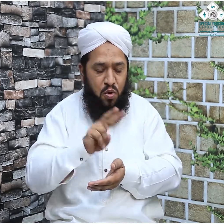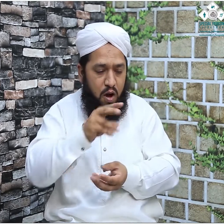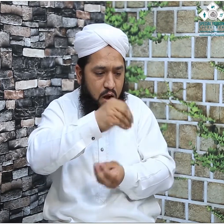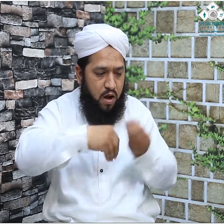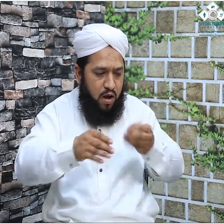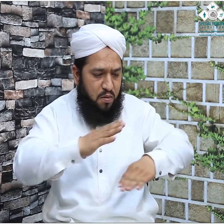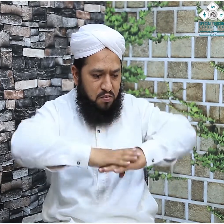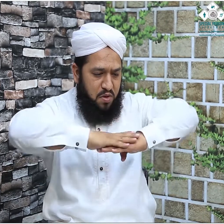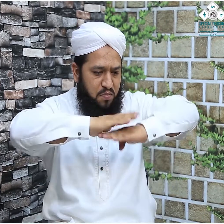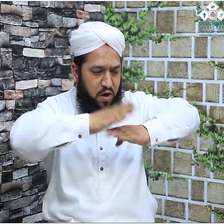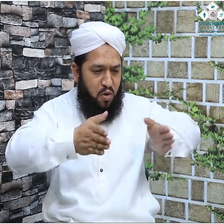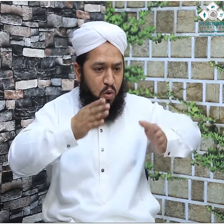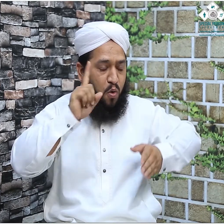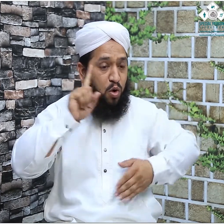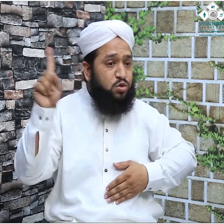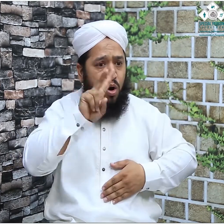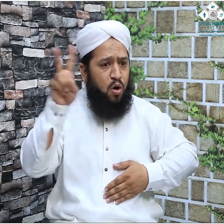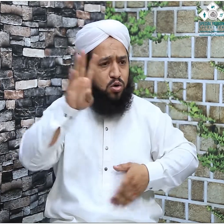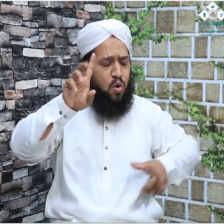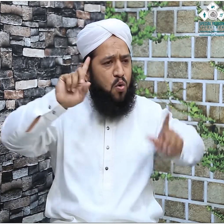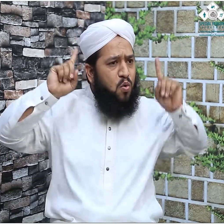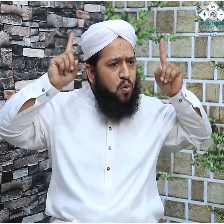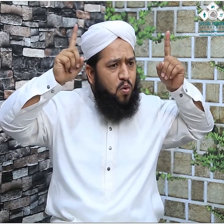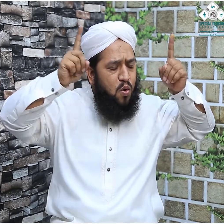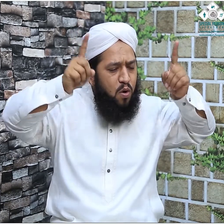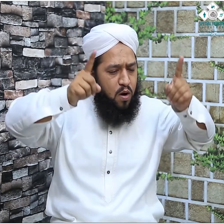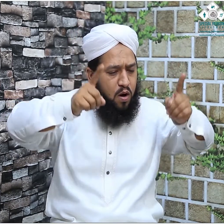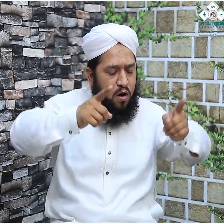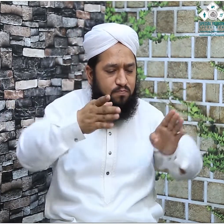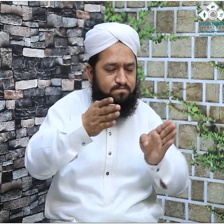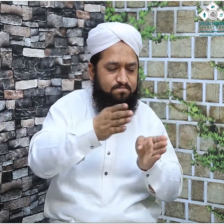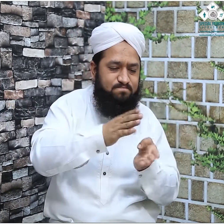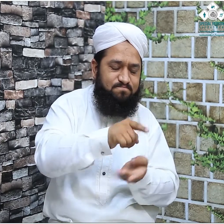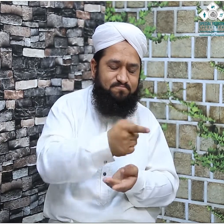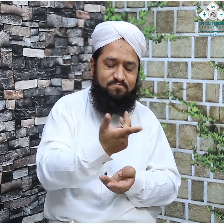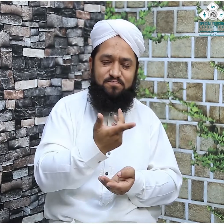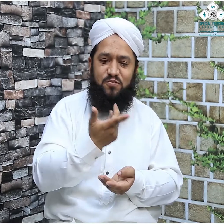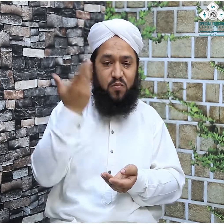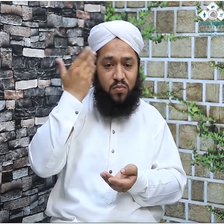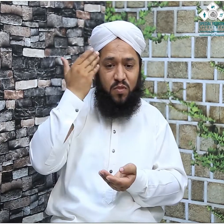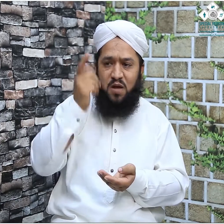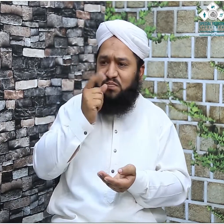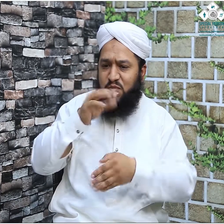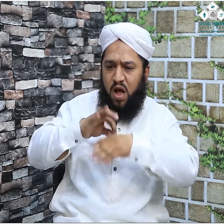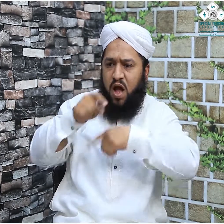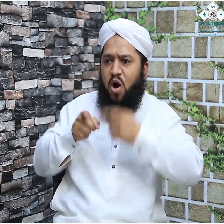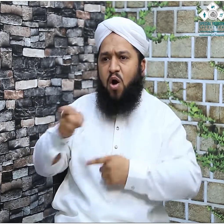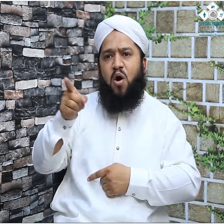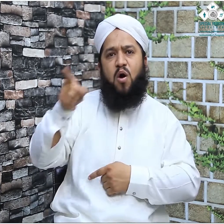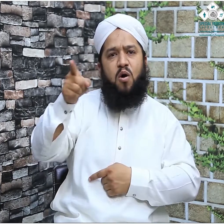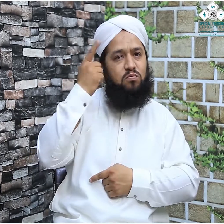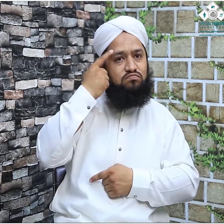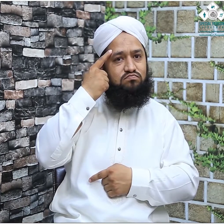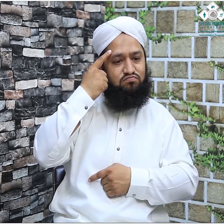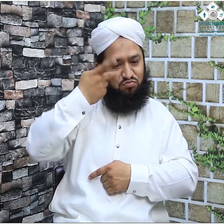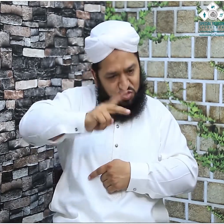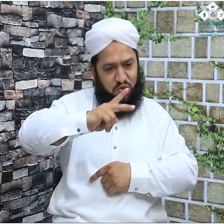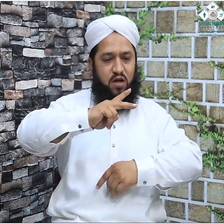بار پھر پلان کیا گیا وہاں کے قبیلے کے لوگوں نے کہ پھر کعبے کی تعمیر کی جائے اور وہاں کے لوگوں نے بڑے جوش و خروش کے ساتھ کعبے کی